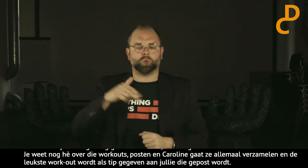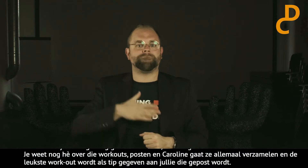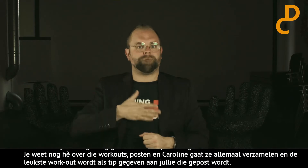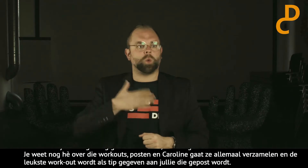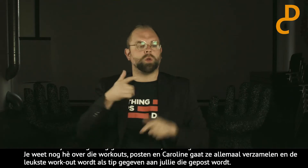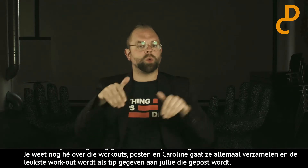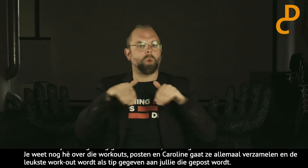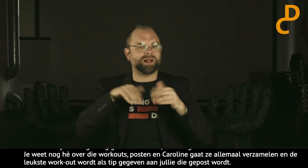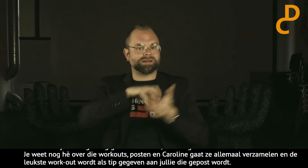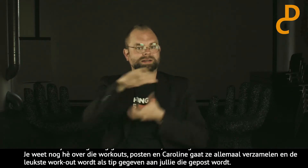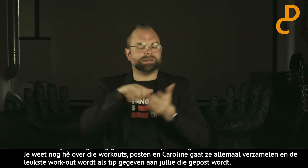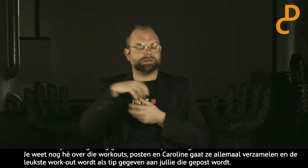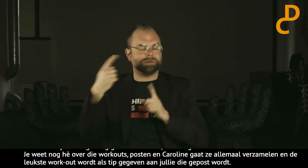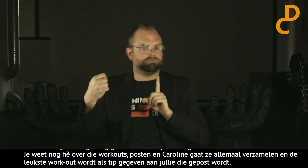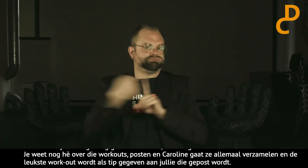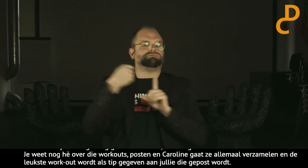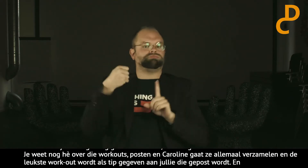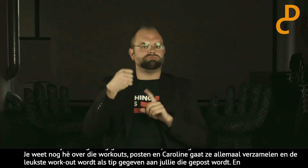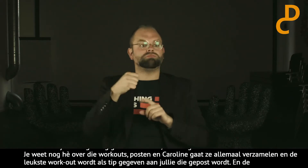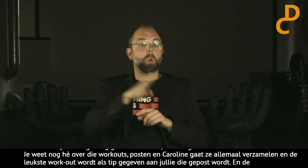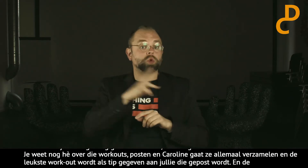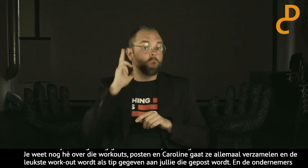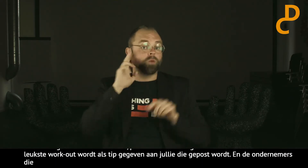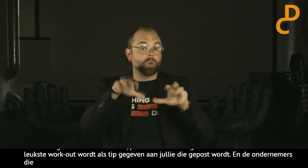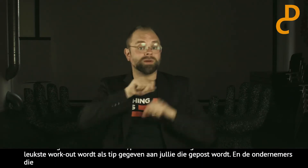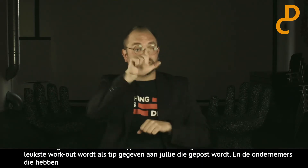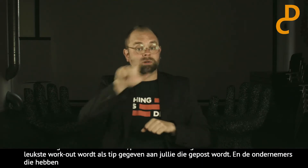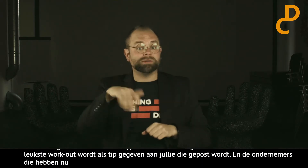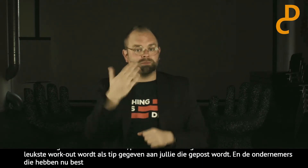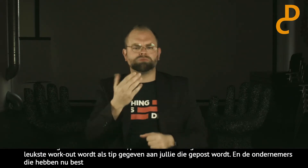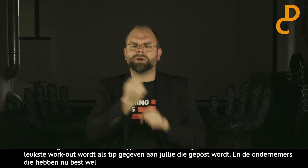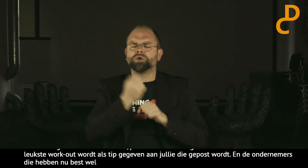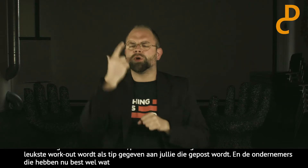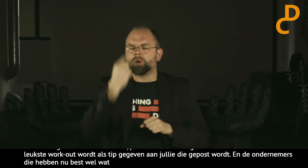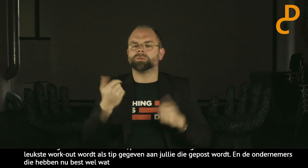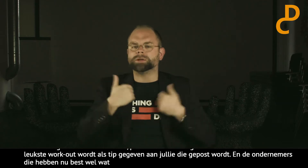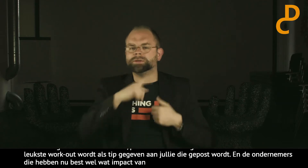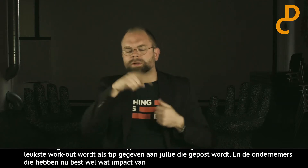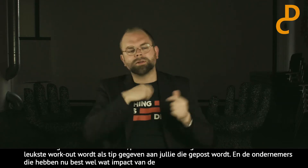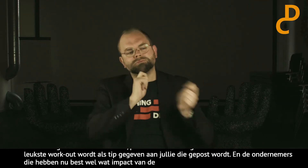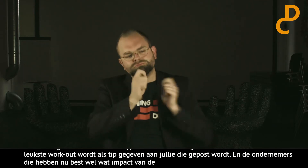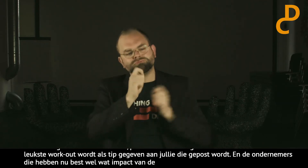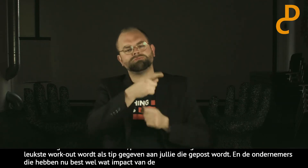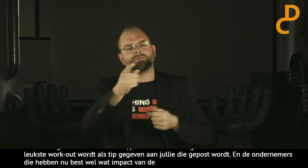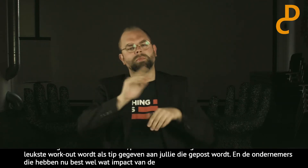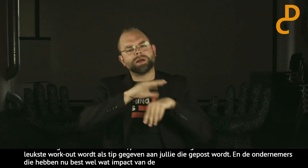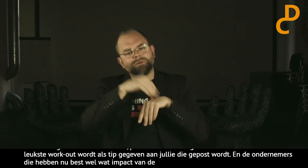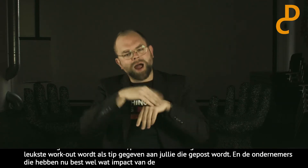En de ondernemers die hebben nu wel best wel wat impact van de coronavirus. En we hebben wel een aantal leuke mensen